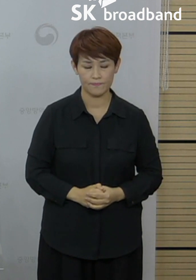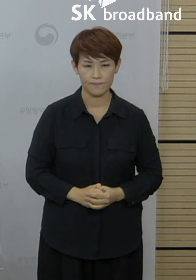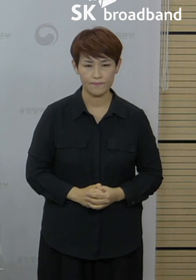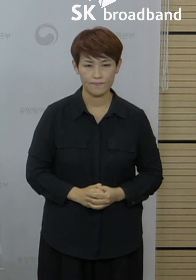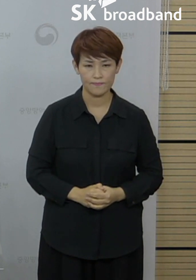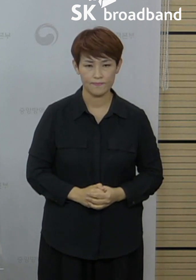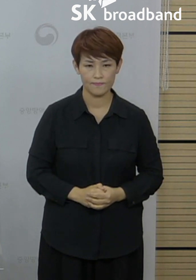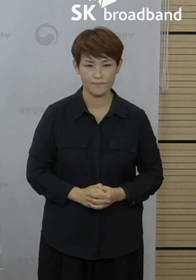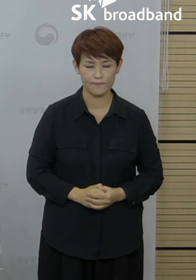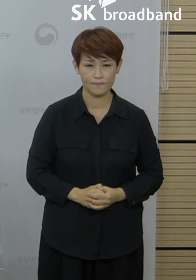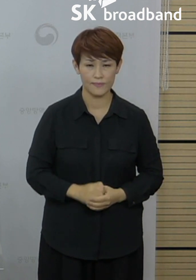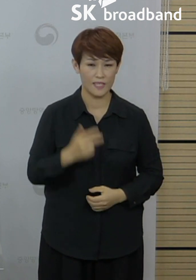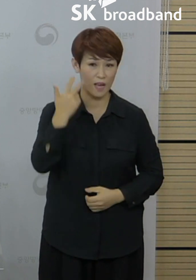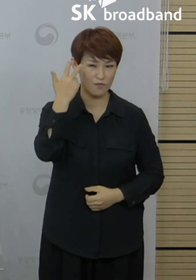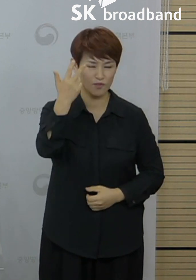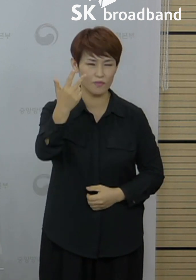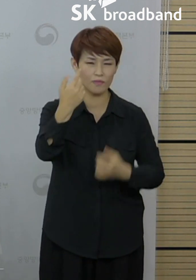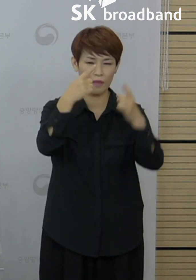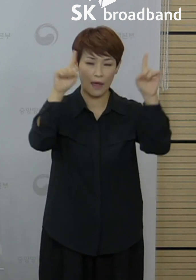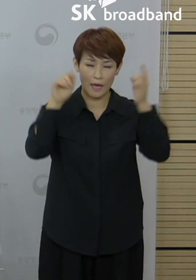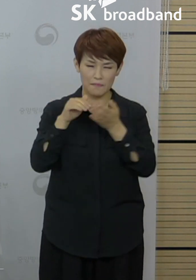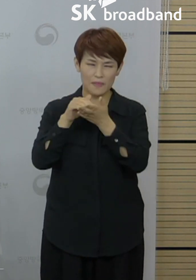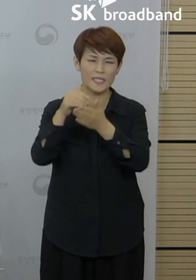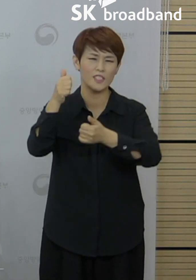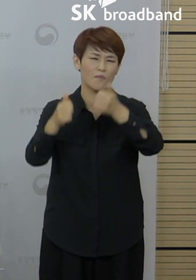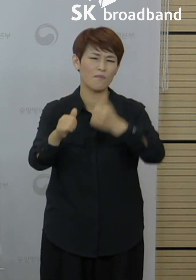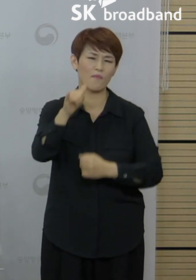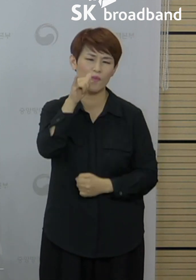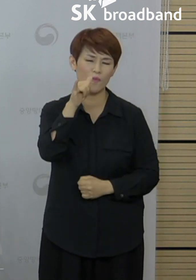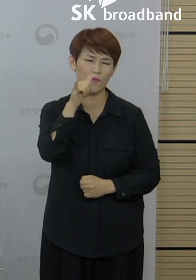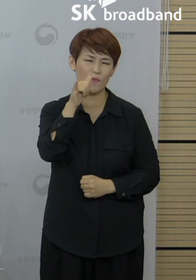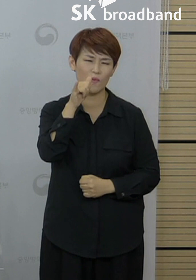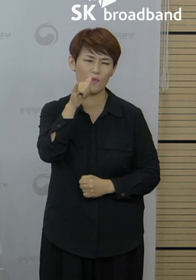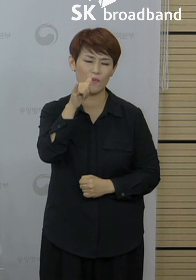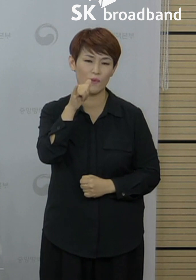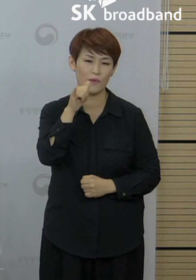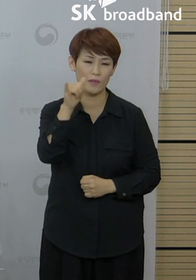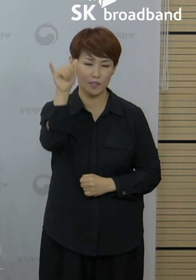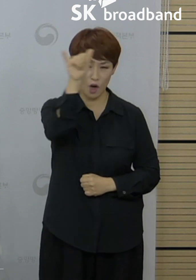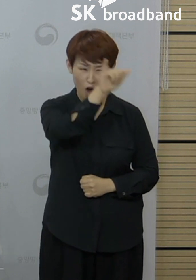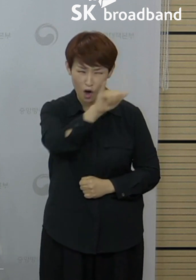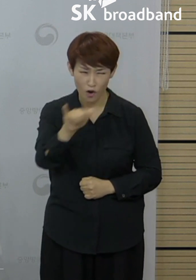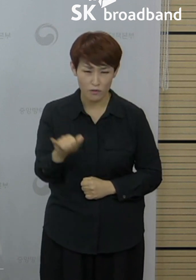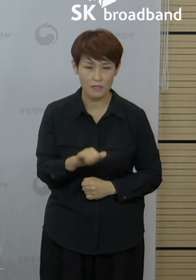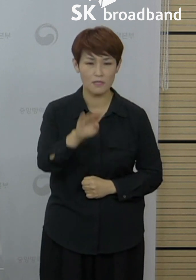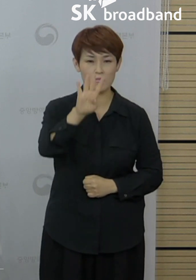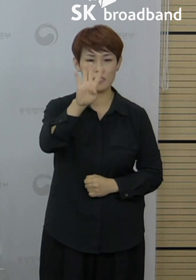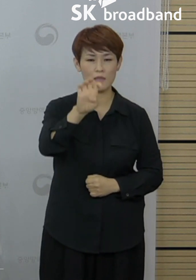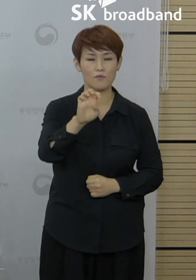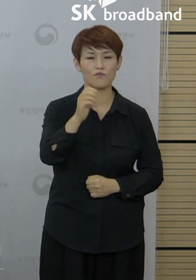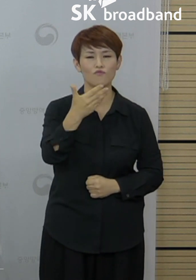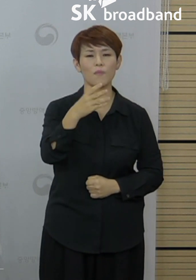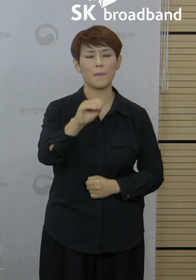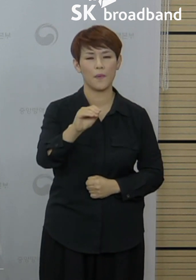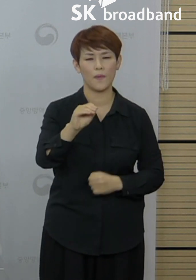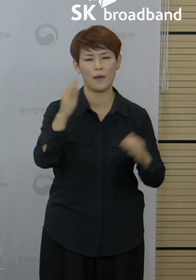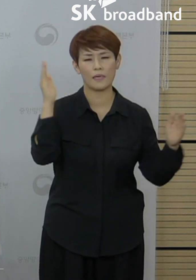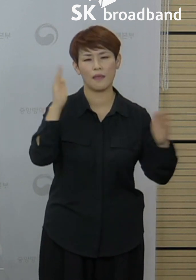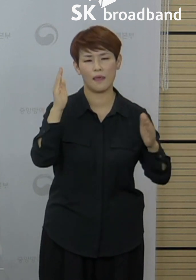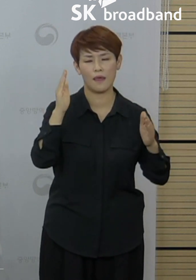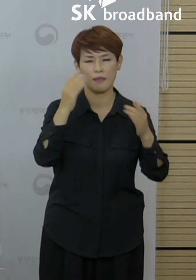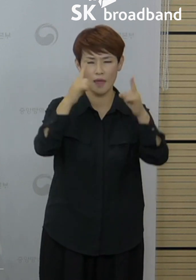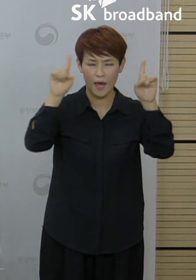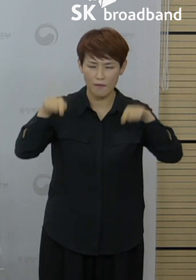다음 주는 수능이 시행되는 주입니다. 전국적으로 49만 명의 수능 수험생이